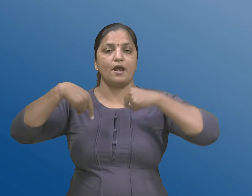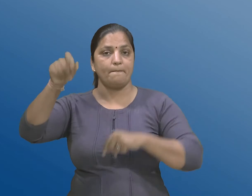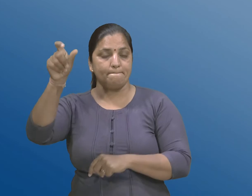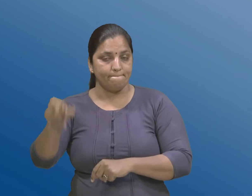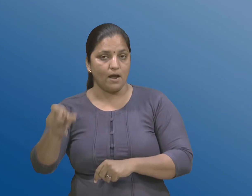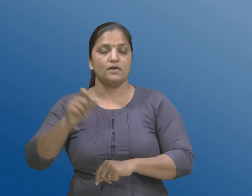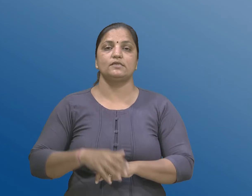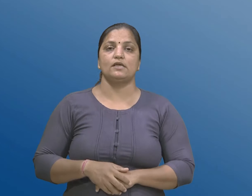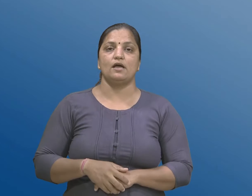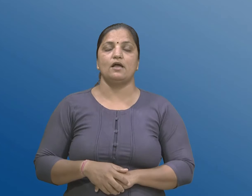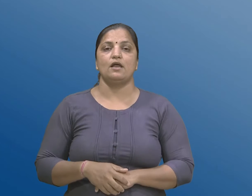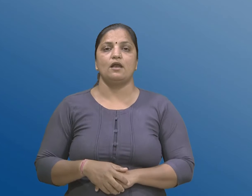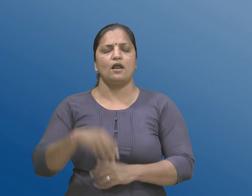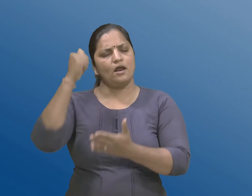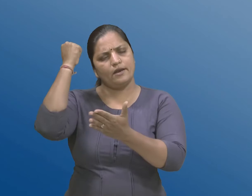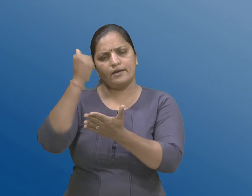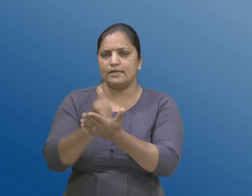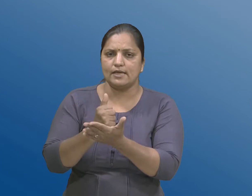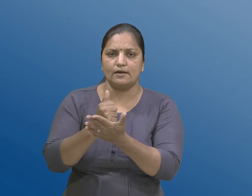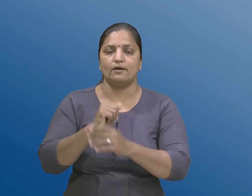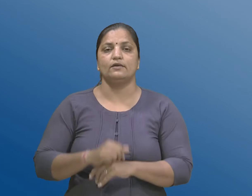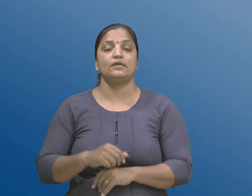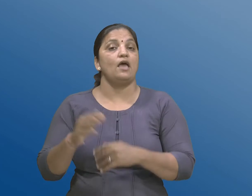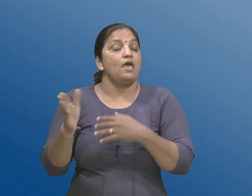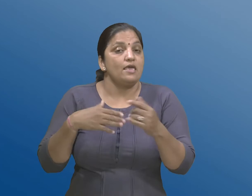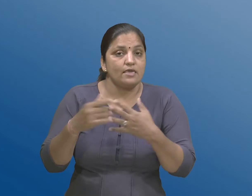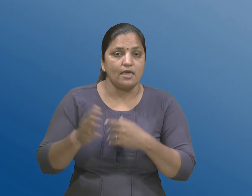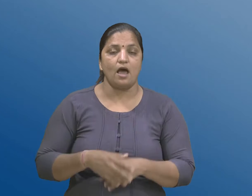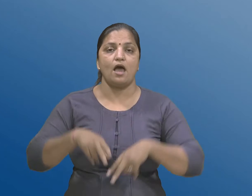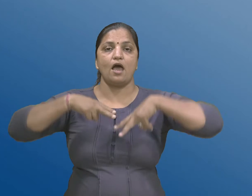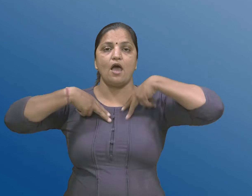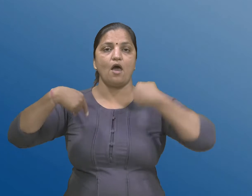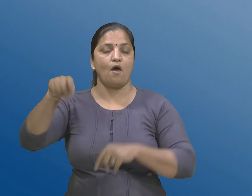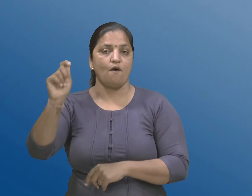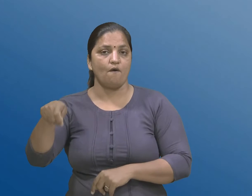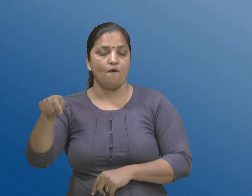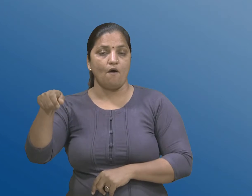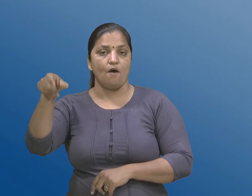मुकर्रर करशे अथवा वकीलनी निम्णुक करशे